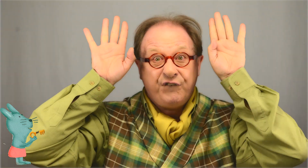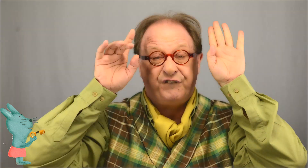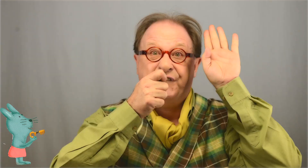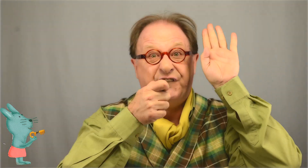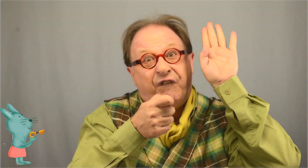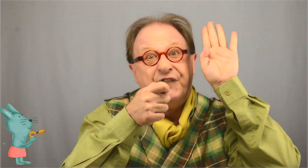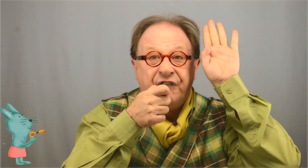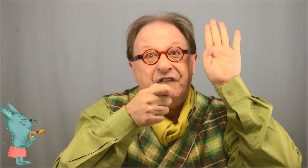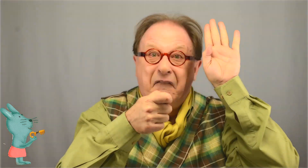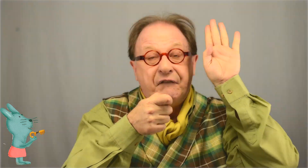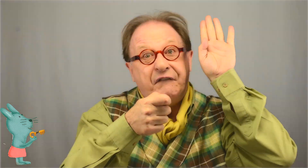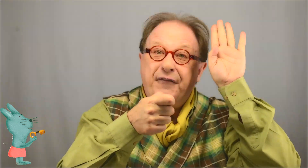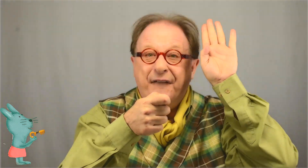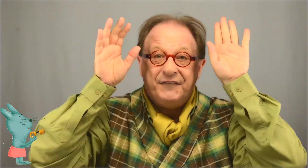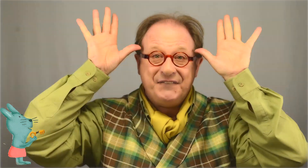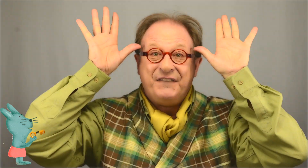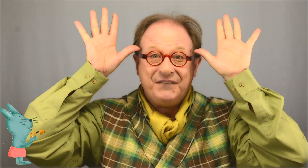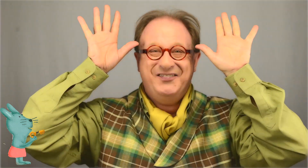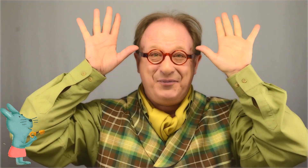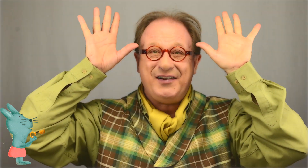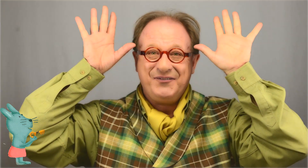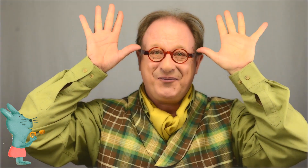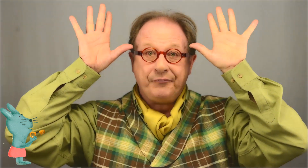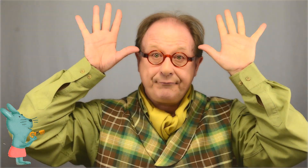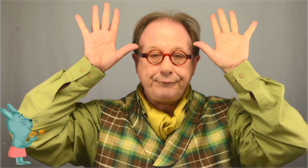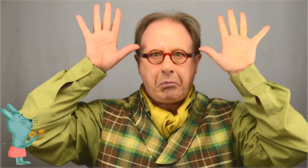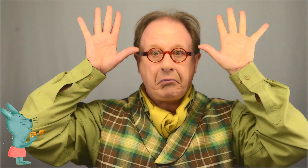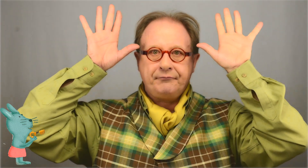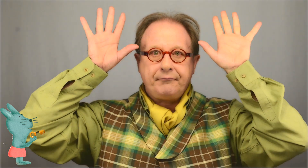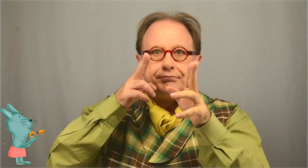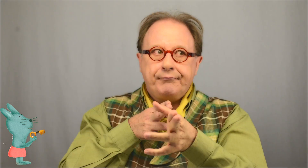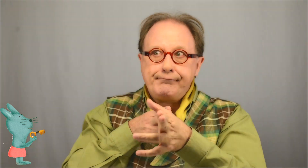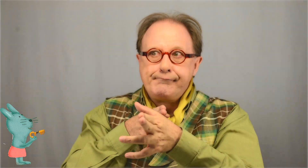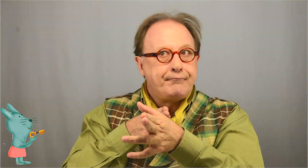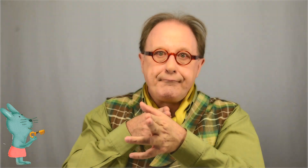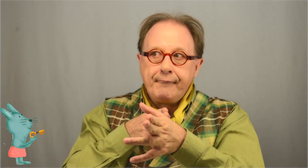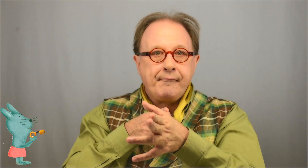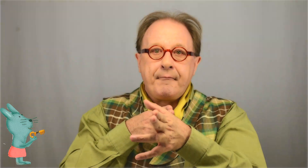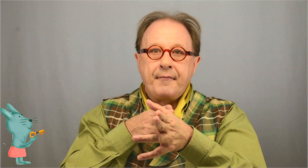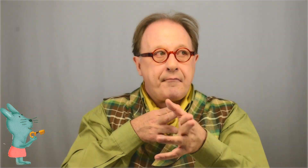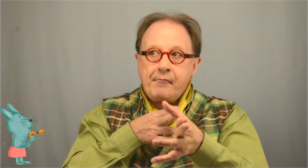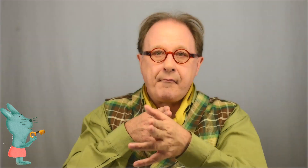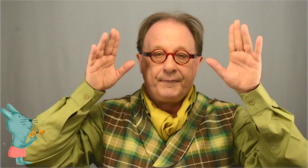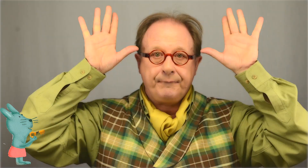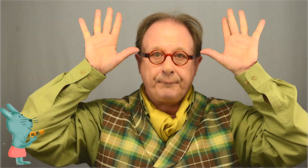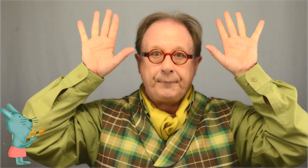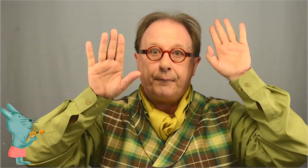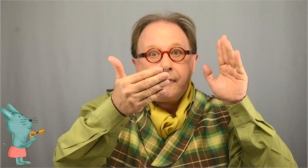frapper à lui Toc toc toc, cerf, cerf, ouvre-moi Ou le chasseur me tuera Lapin, lapin,